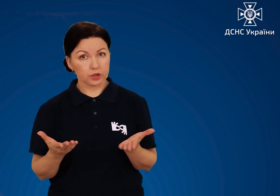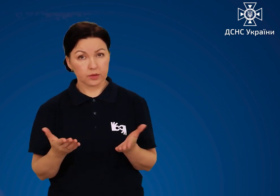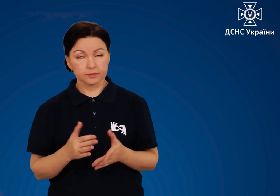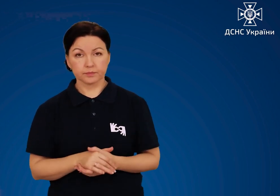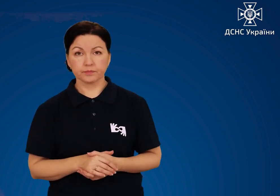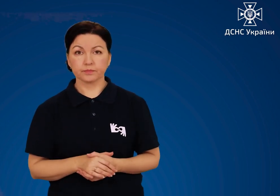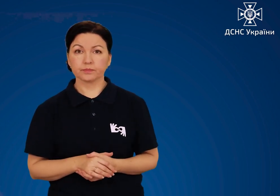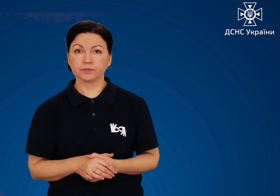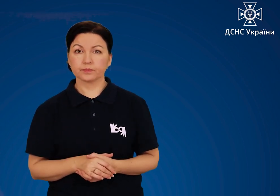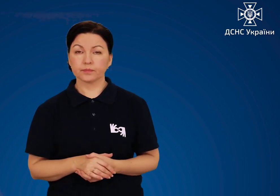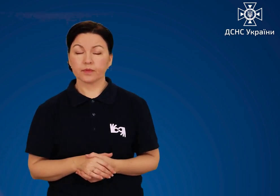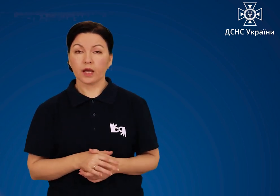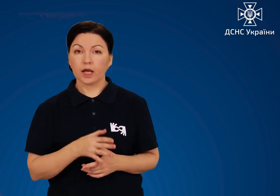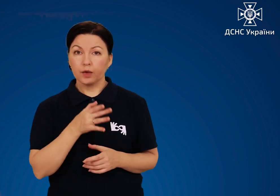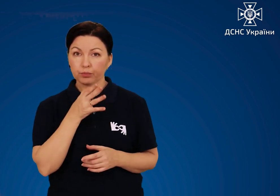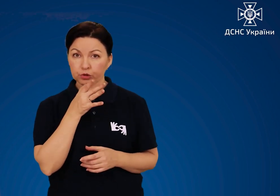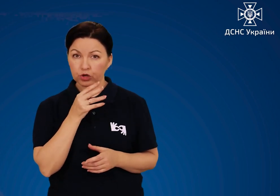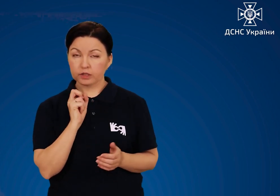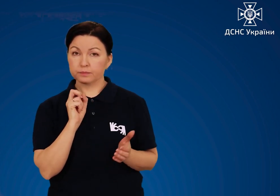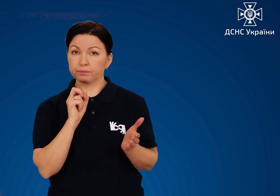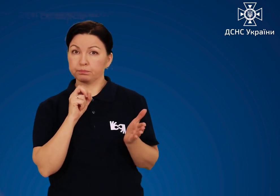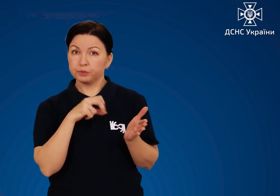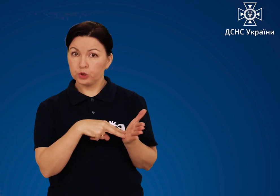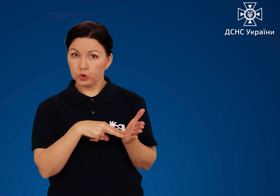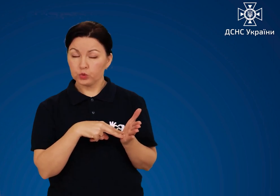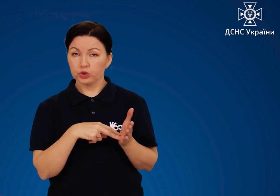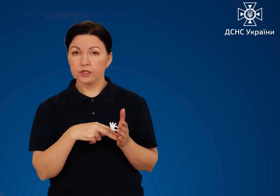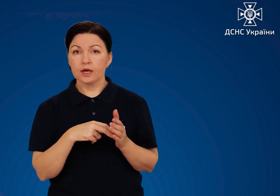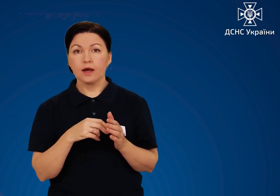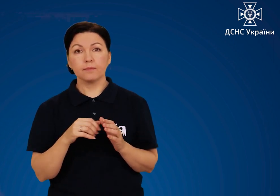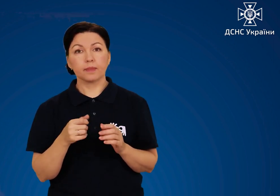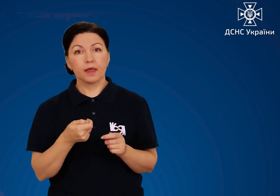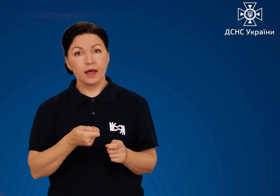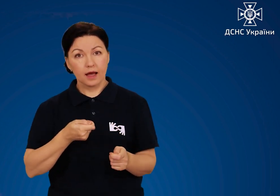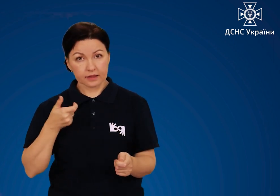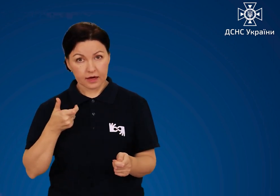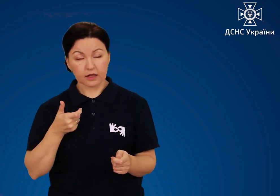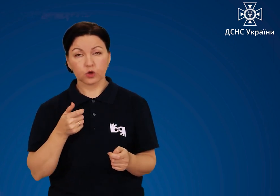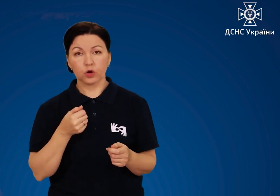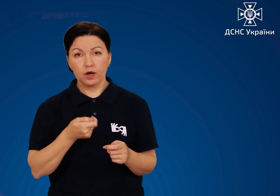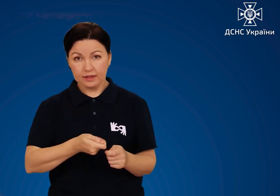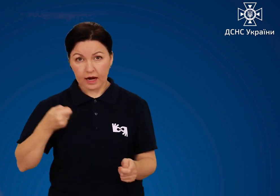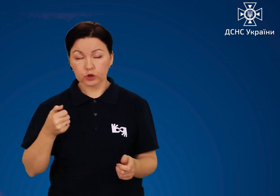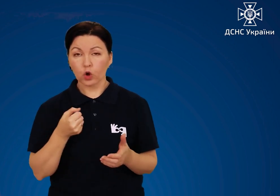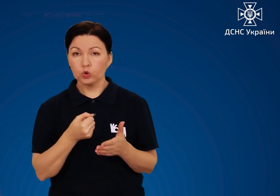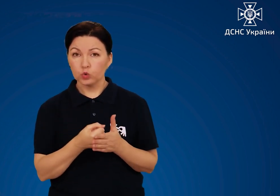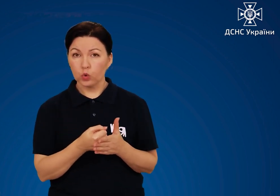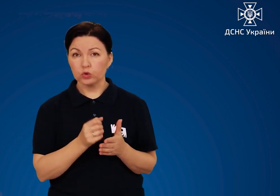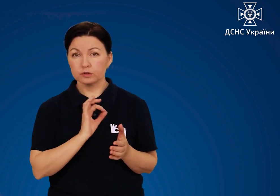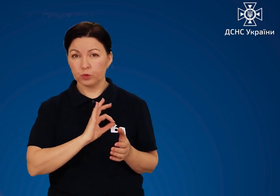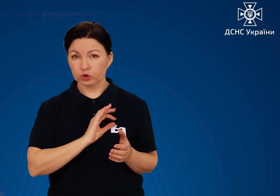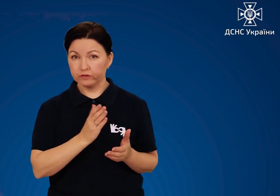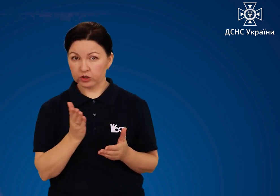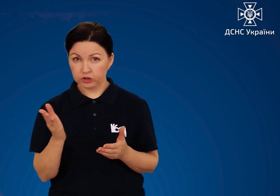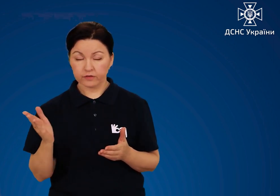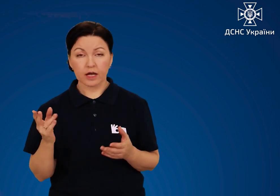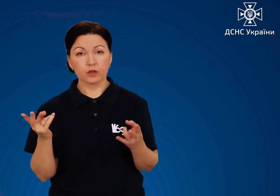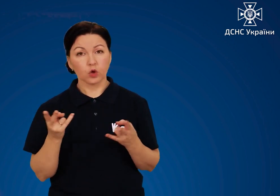Підключення Під час підключення генератора до споживачів необхідно